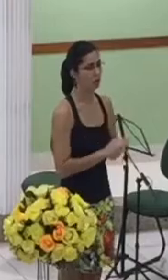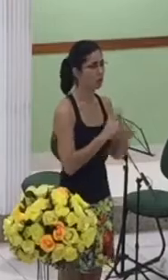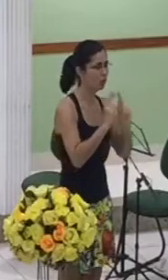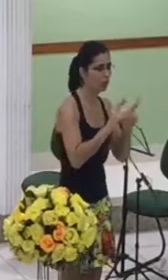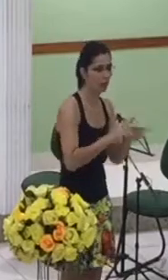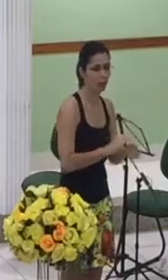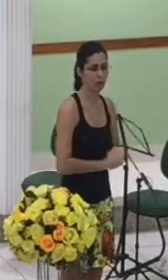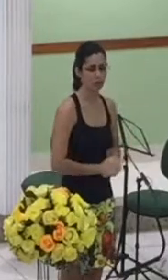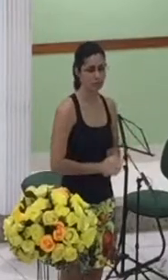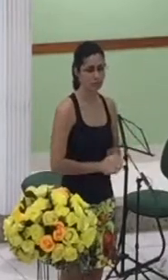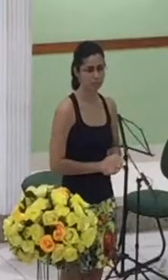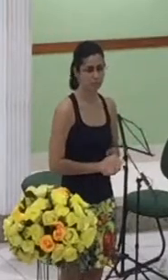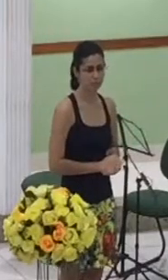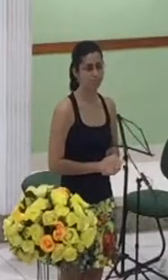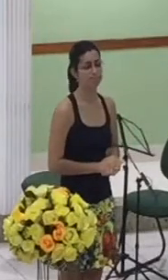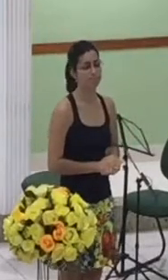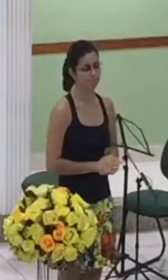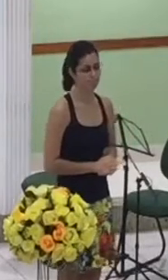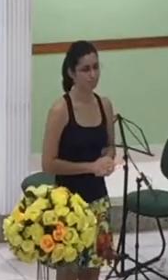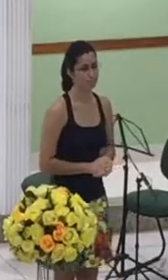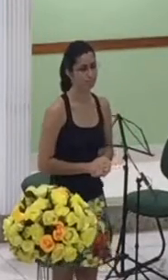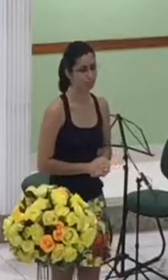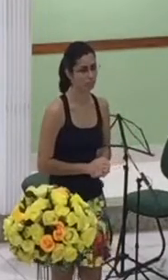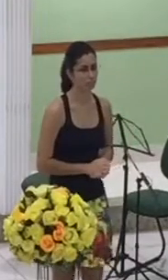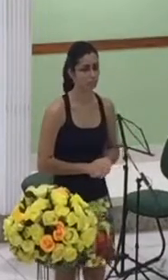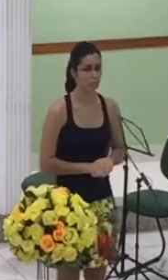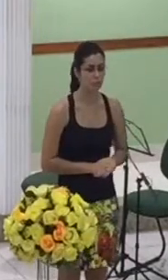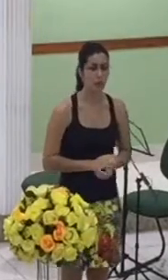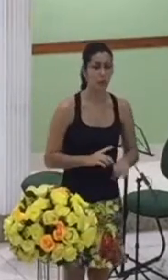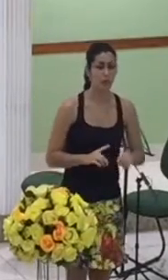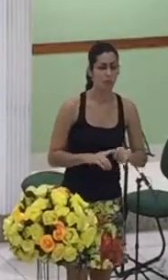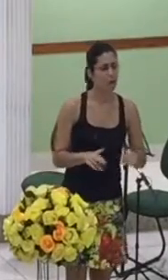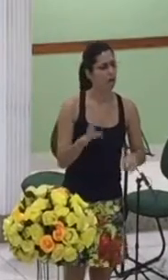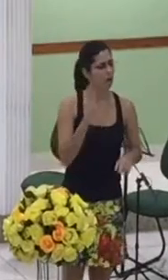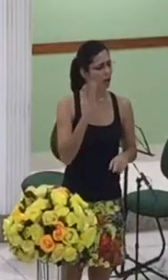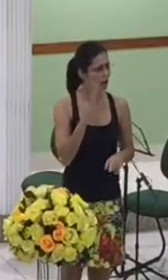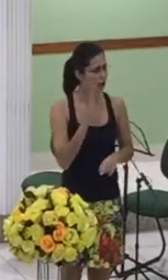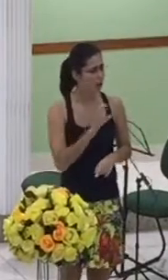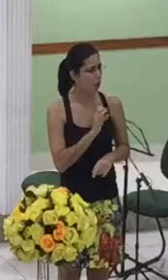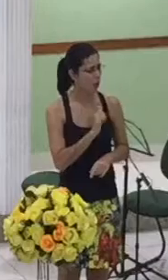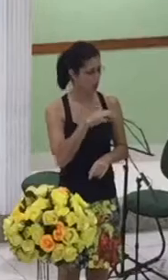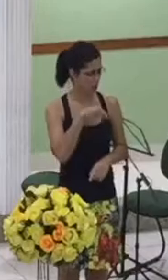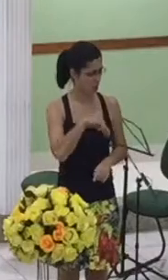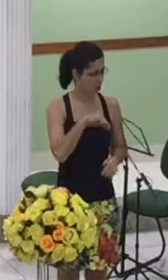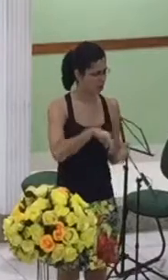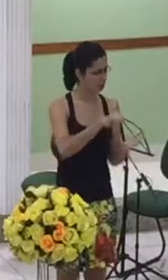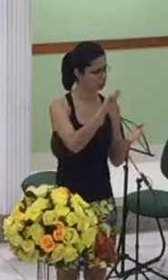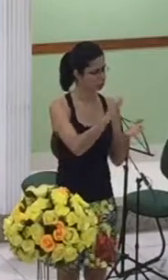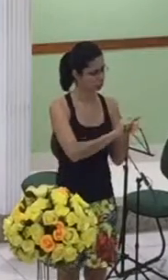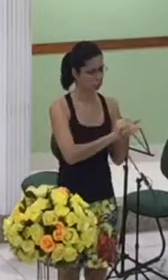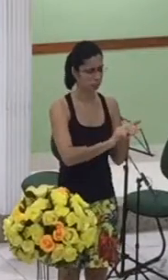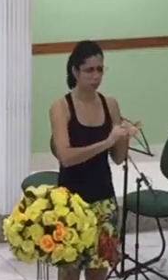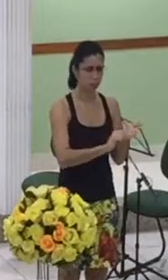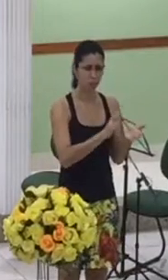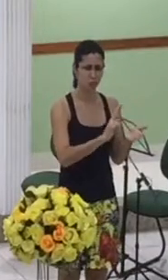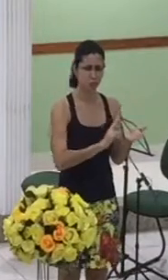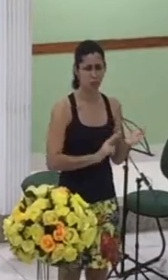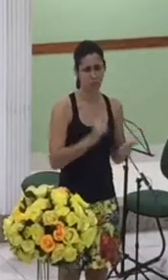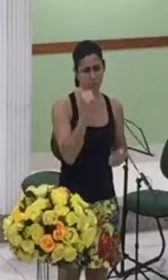e é legal Mateus ter essa dedicação porque se a mulher tem alguma voz hoje se a mulher